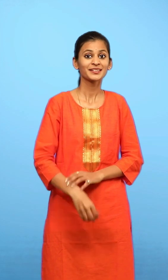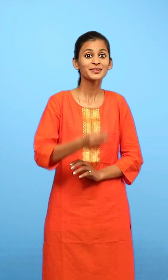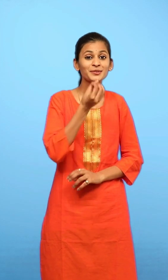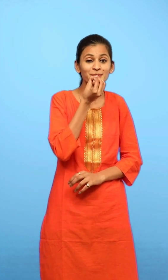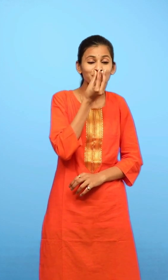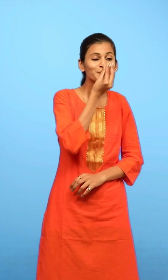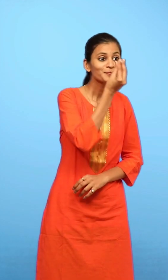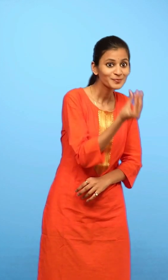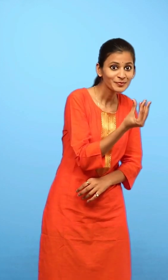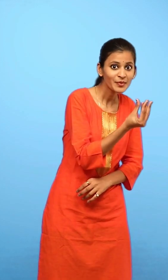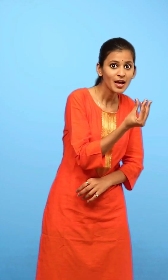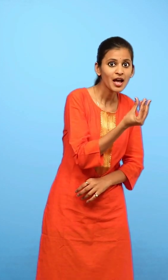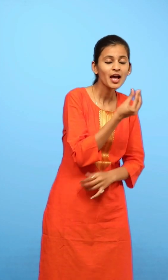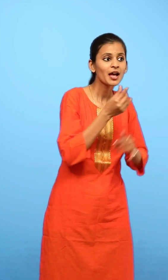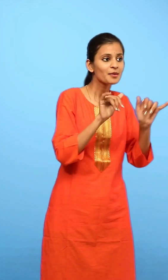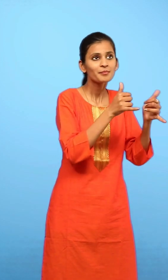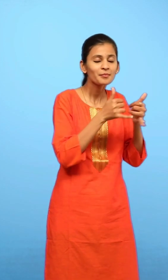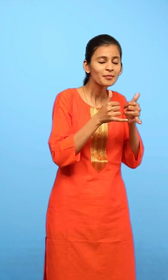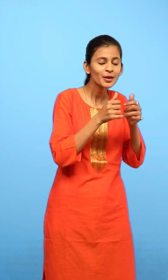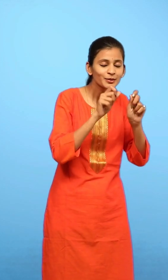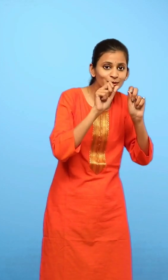खेलने के लिए कली तुरंत जाक गई थी